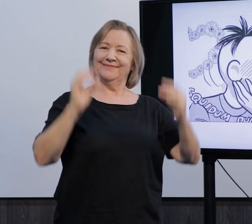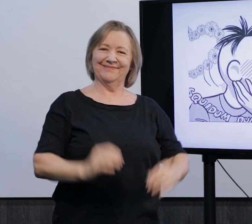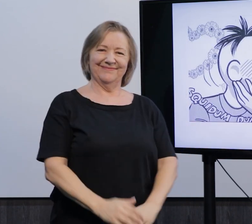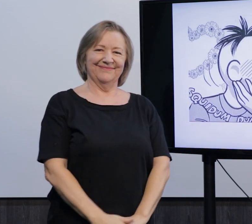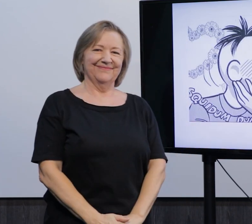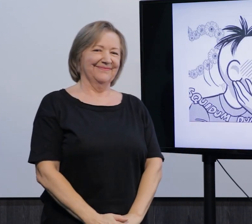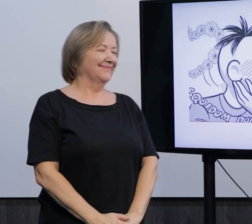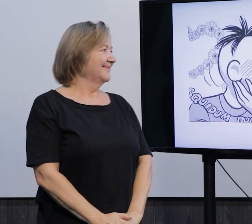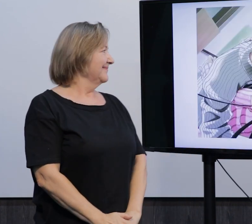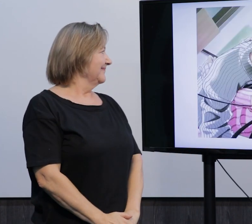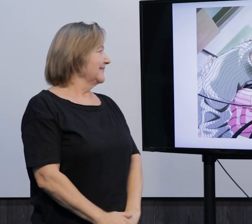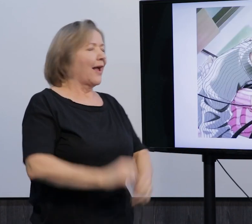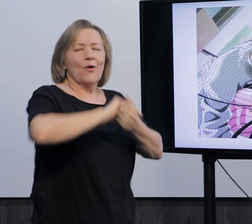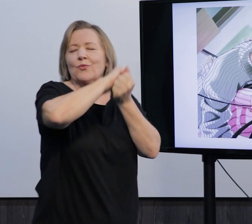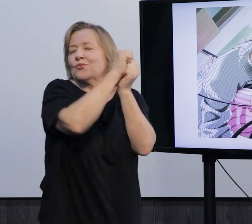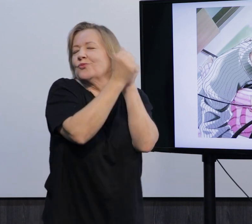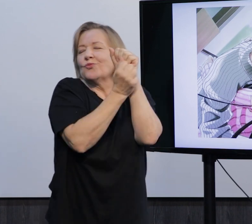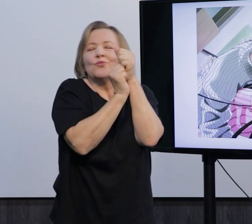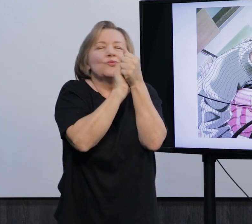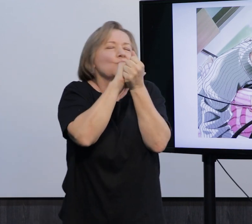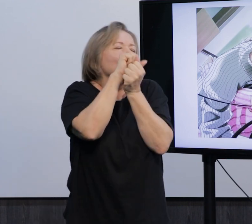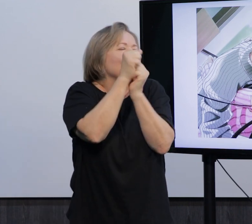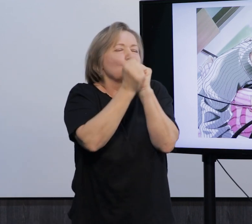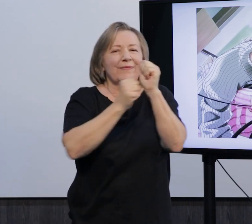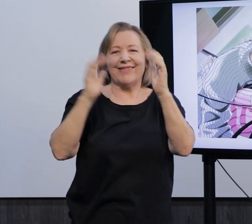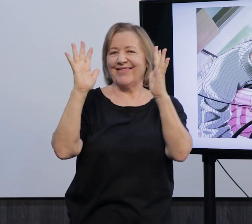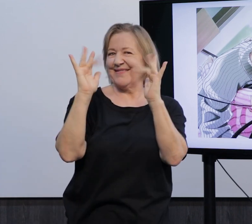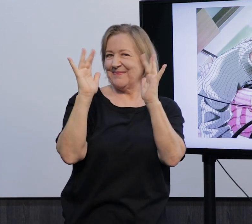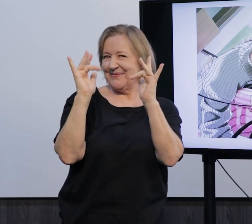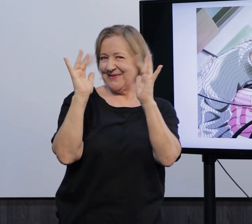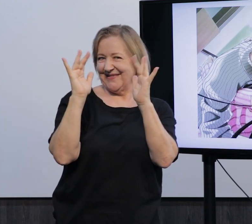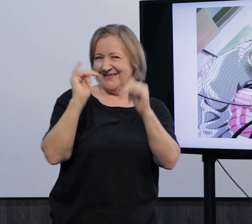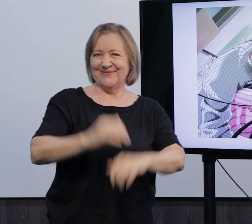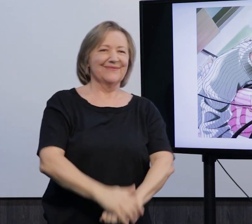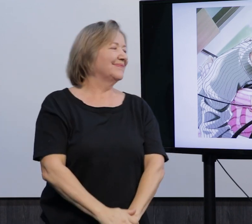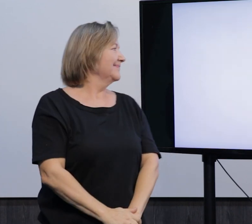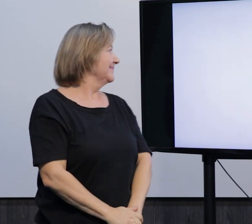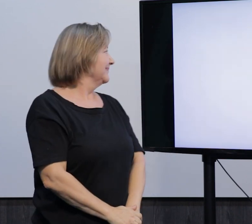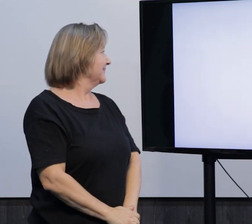Beijo aqui, ó. Beijo na boca. Agora, beijo apaixonado, intenso. Beijo de namorados.